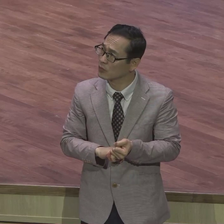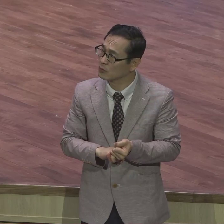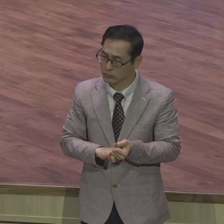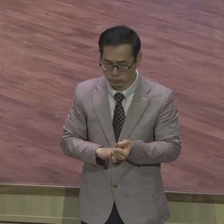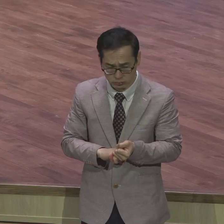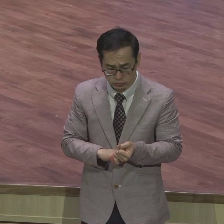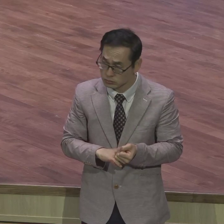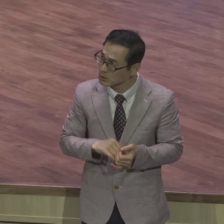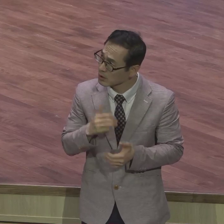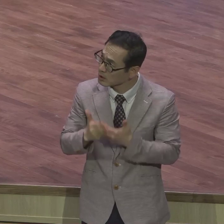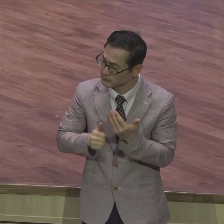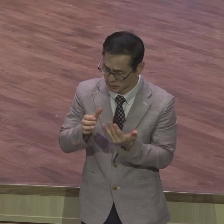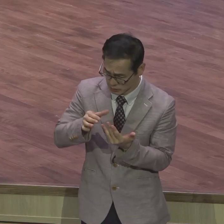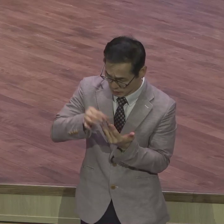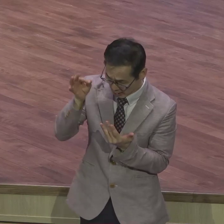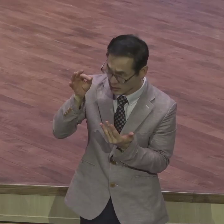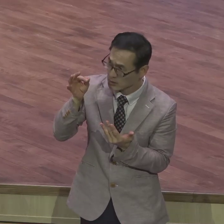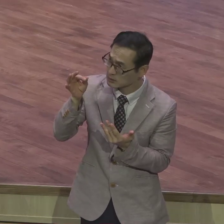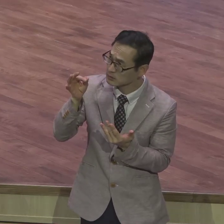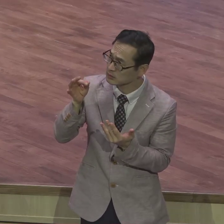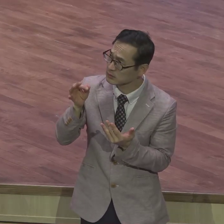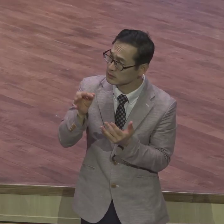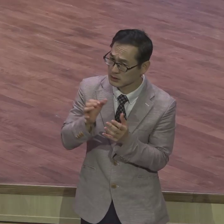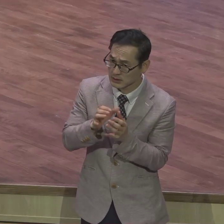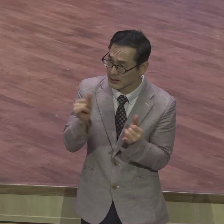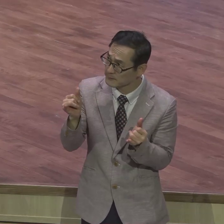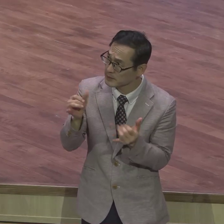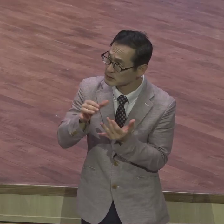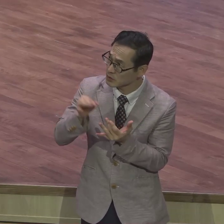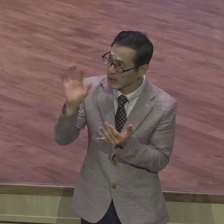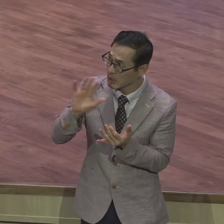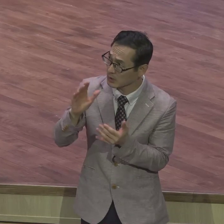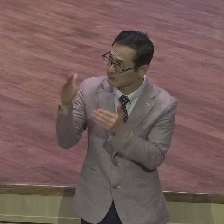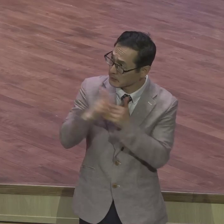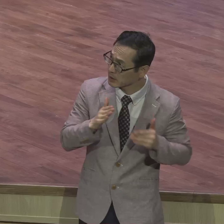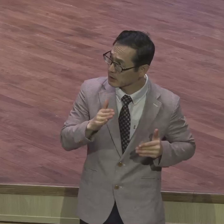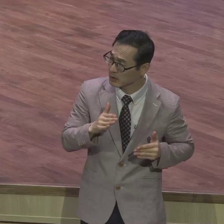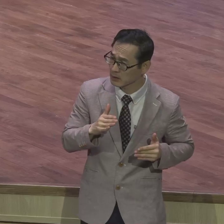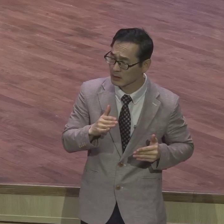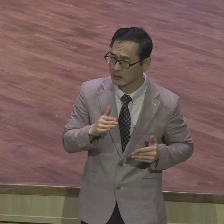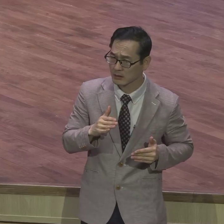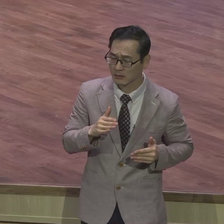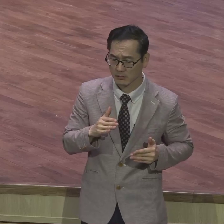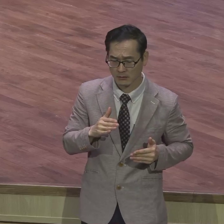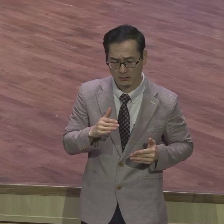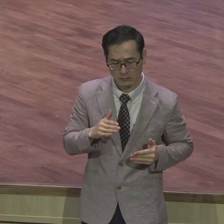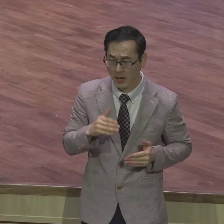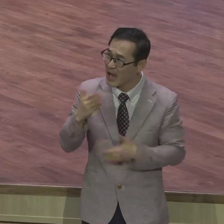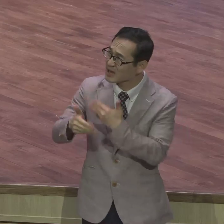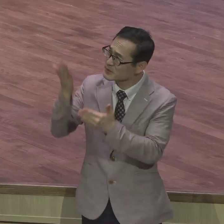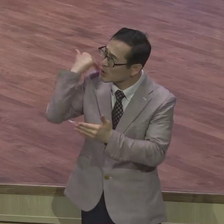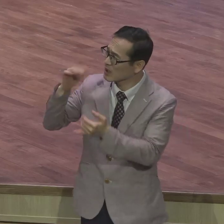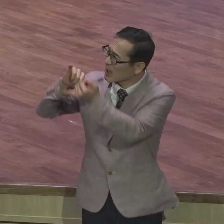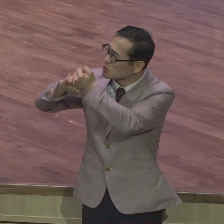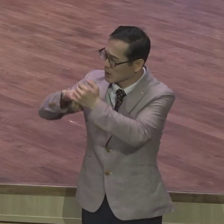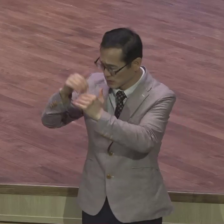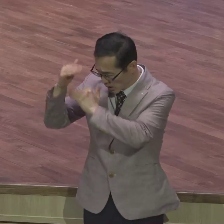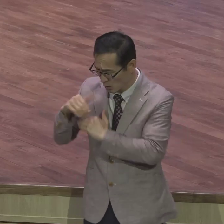유대인들이 거절을 당하고 버림을 당한다면 하나님의 이 말씀 자체가 신실하지